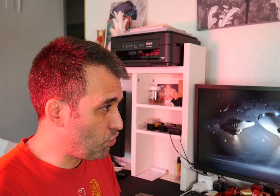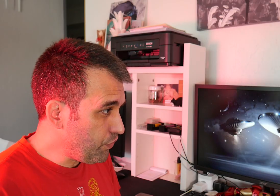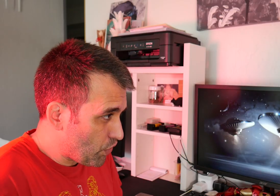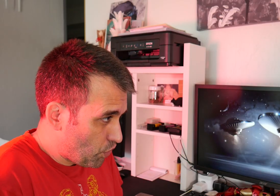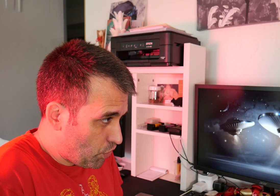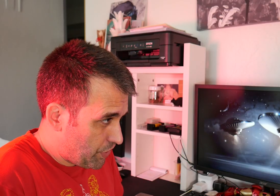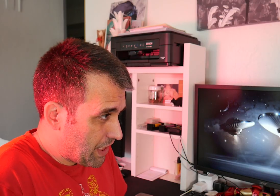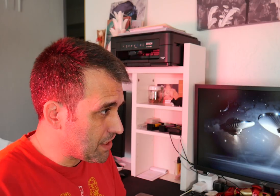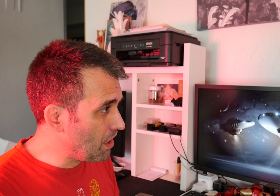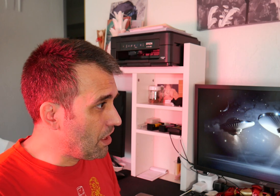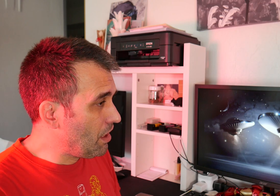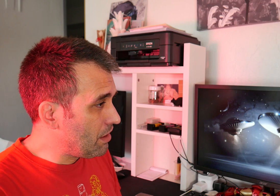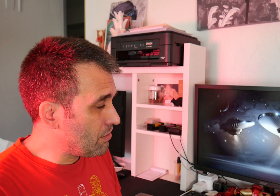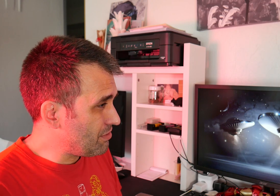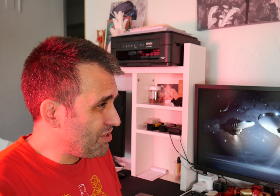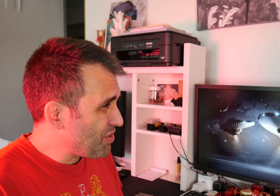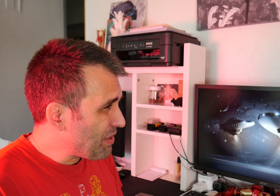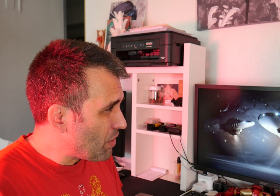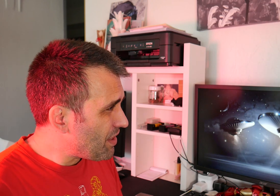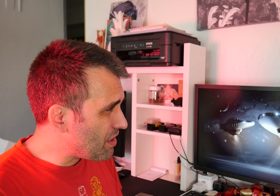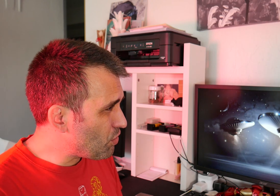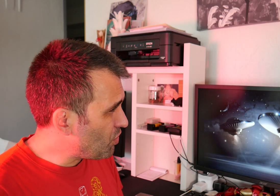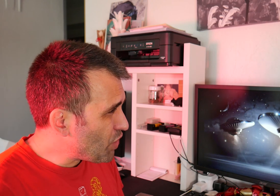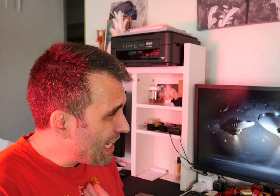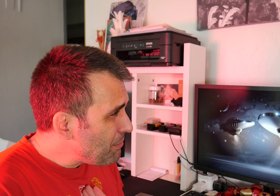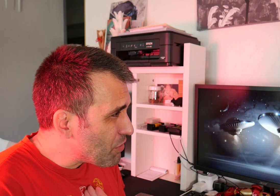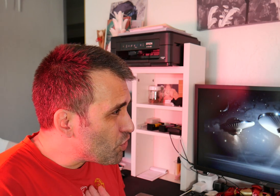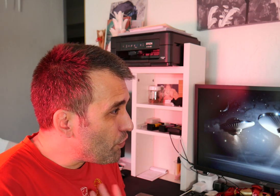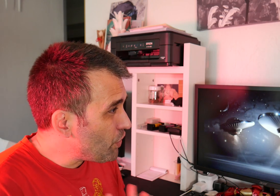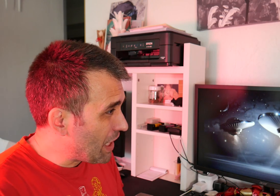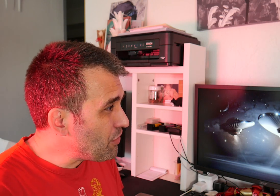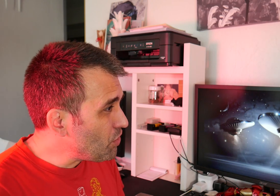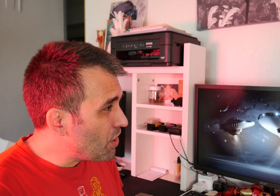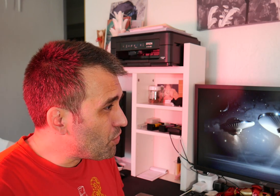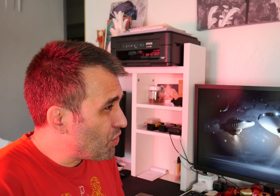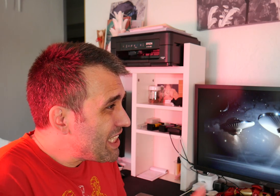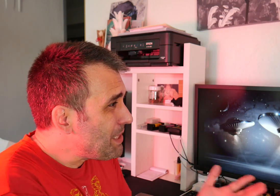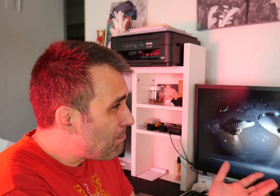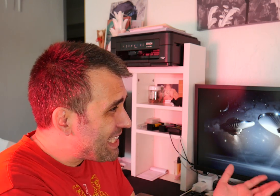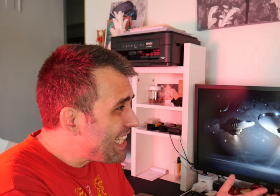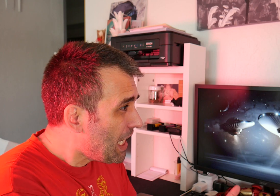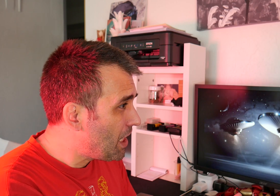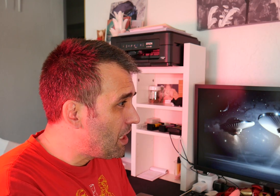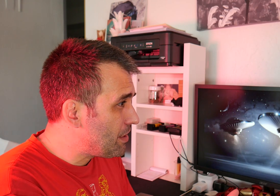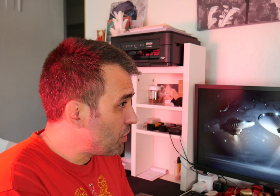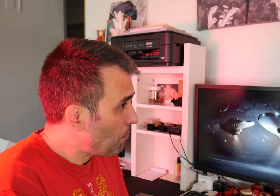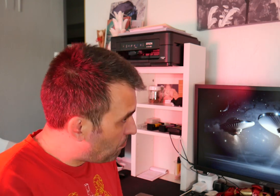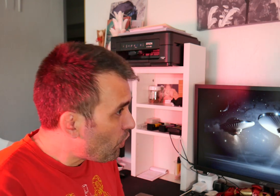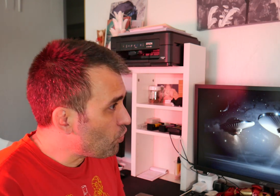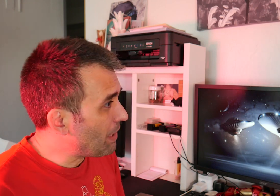Sufro todos los días. ¿No te avergüenzas de no creerme cuando he sufrido tanto? ¿No tienes empatía? Demuestra un poco de